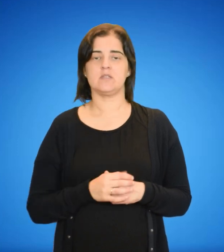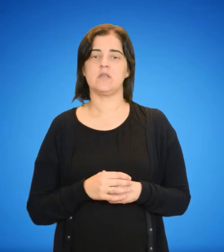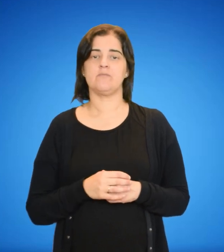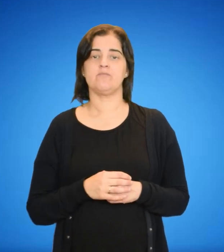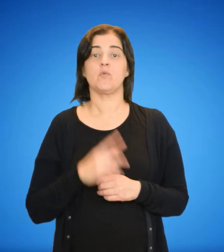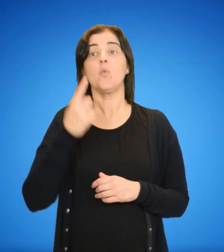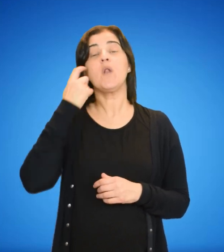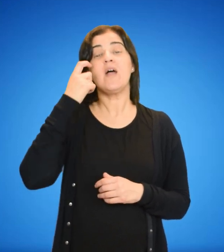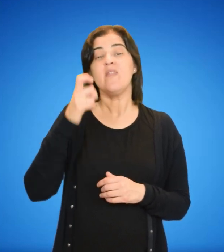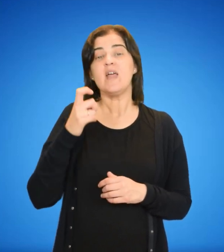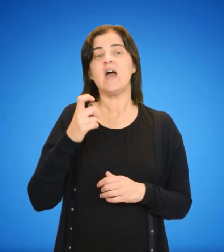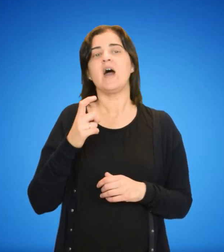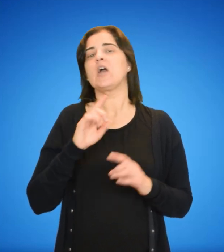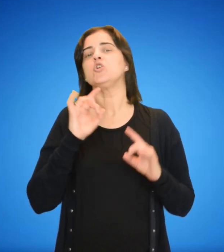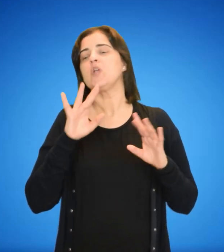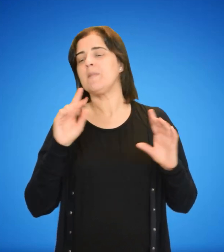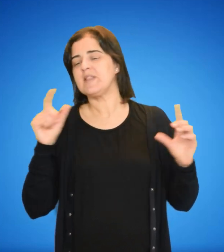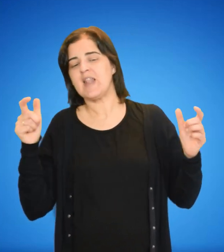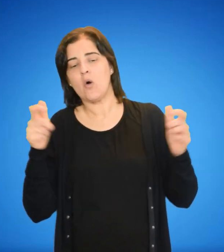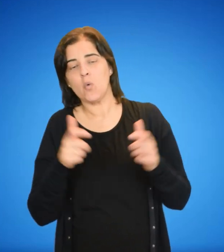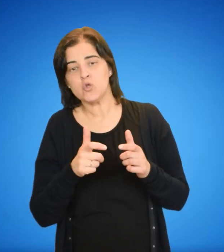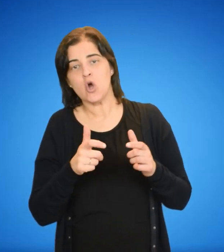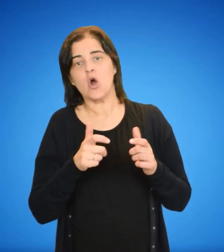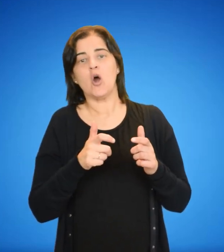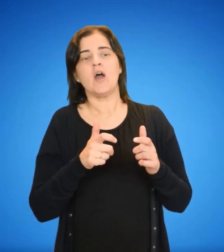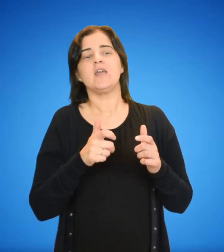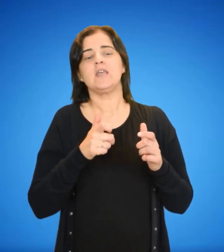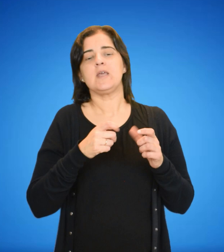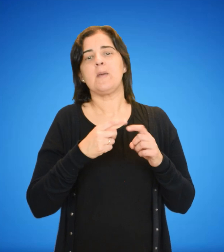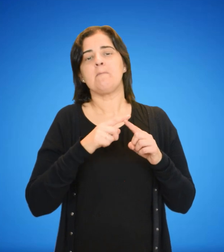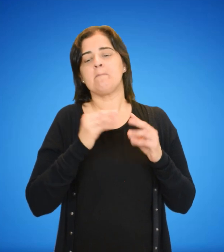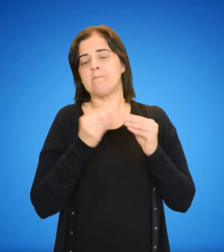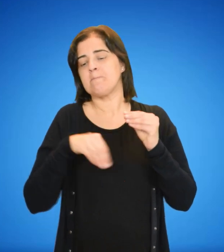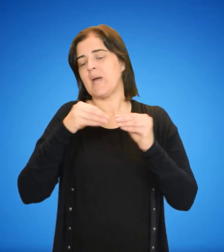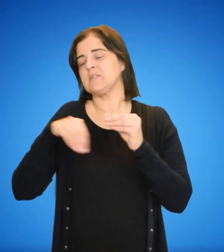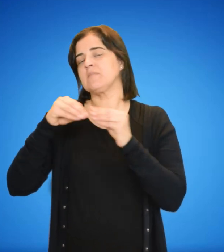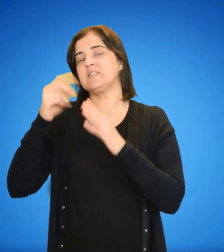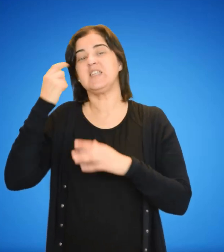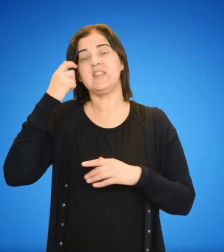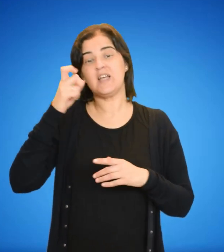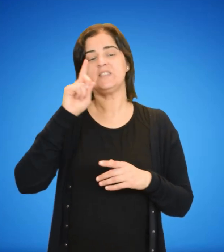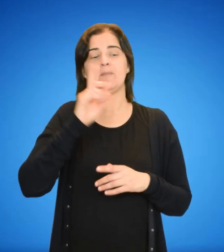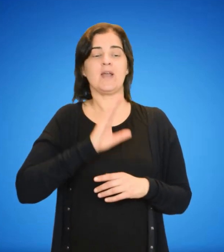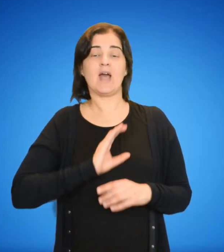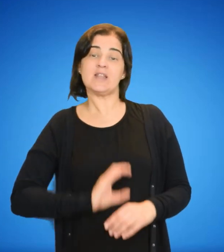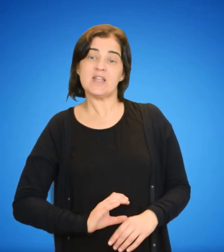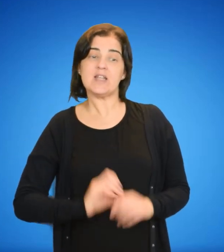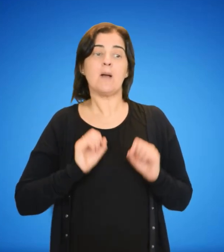Es una idea que no es más que la reunión y multiplicación al infinito de ideas sobre cualidades características de los humanos.